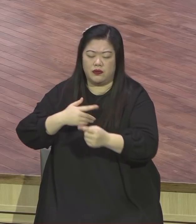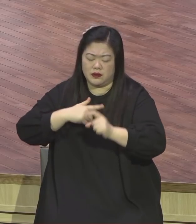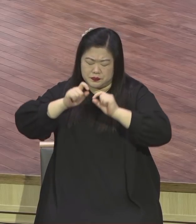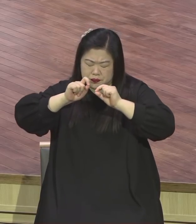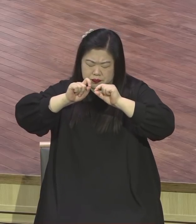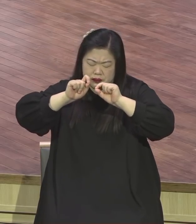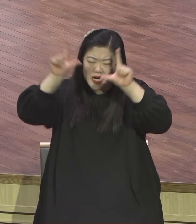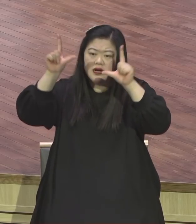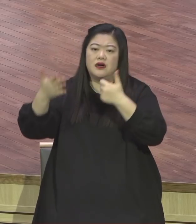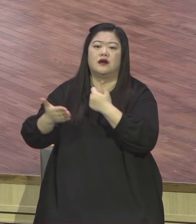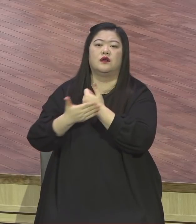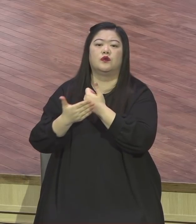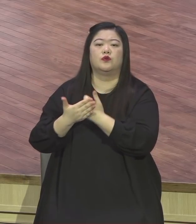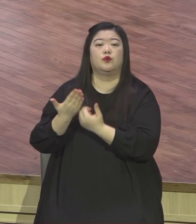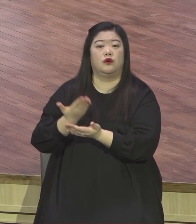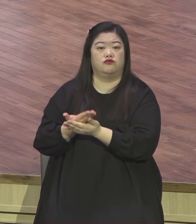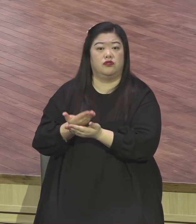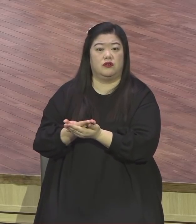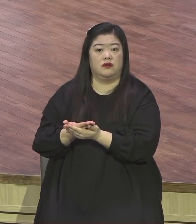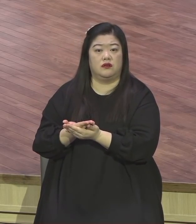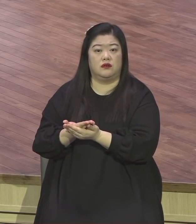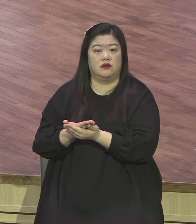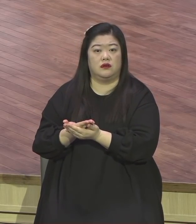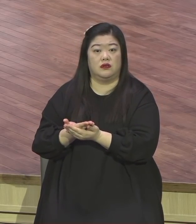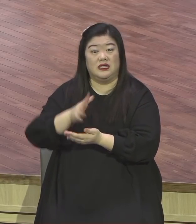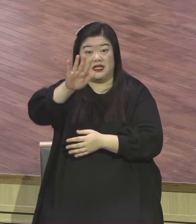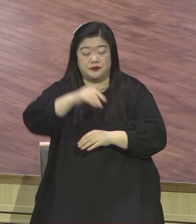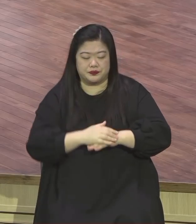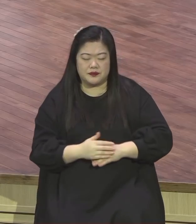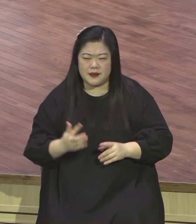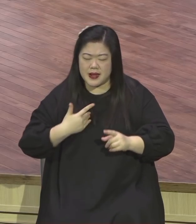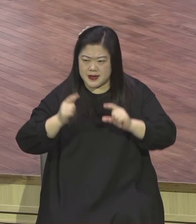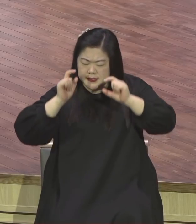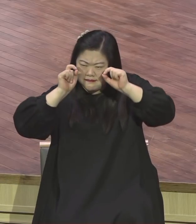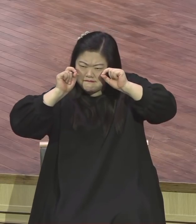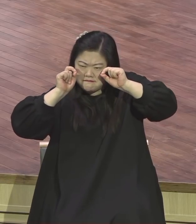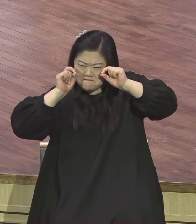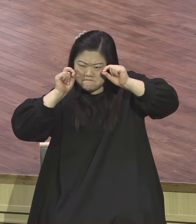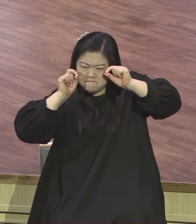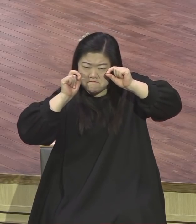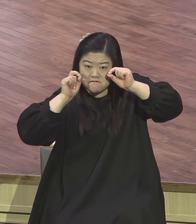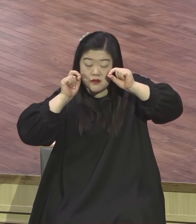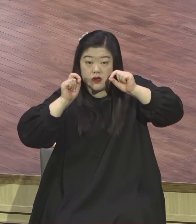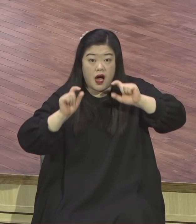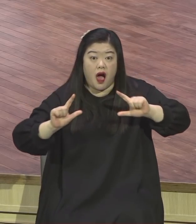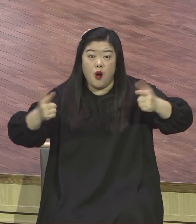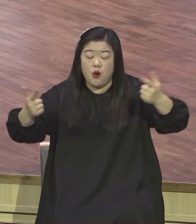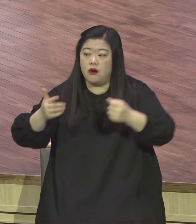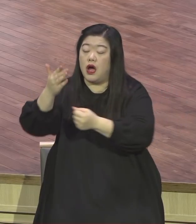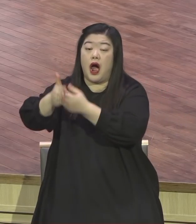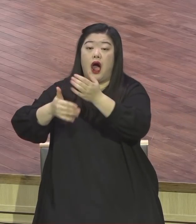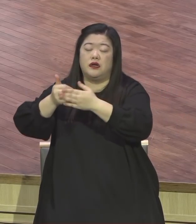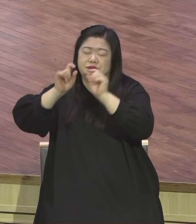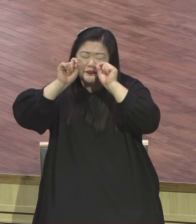깨닫는 것도 깨달아야 지가 아니에요. 성령이 깨닫게 해주셔야 돼요. 그래야